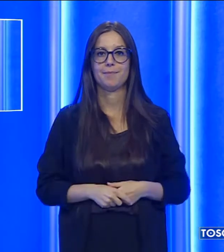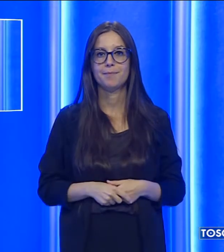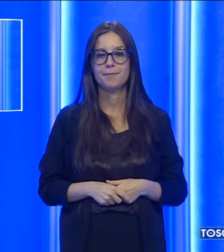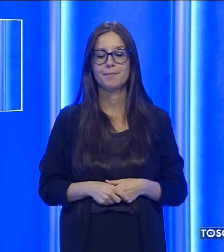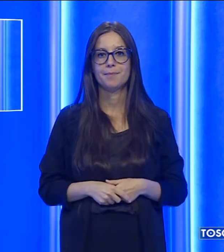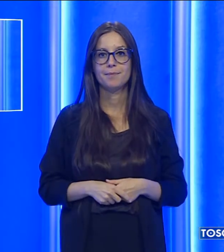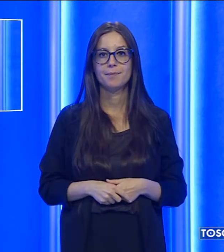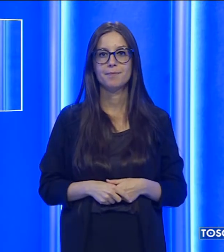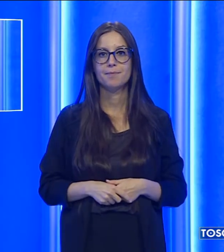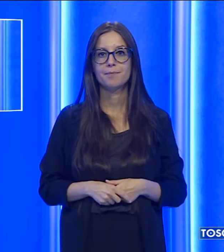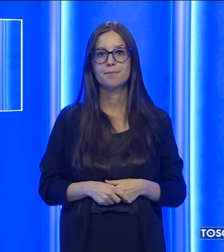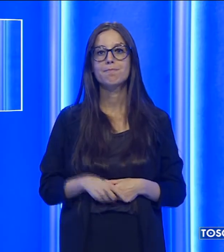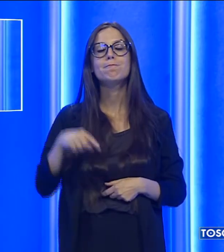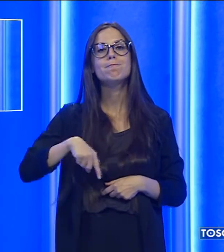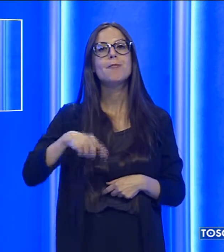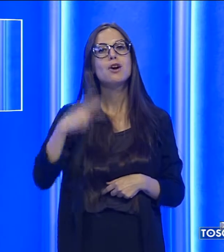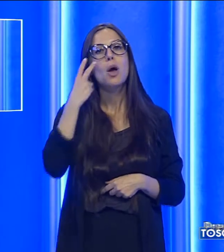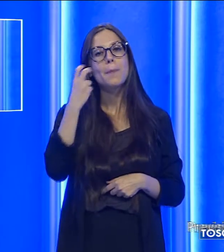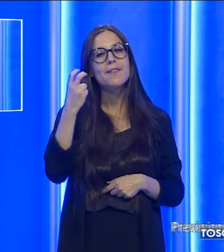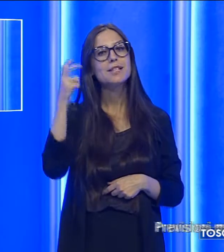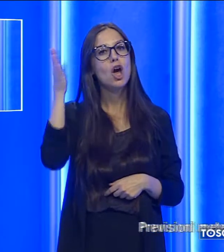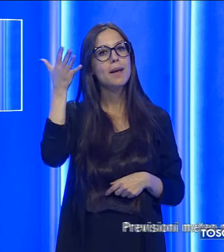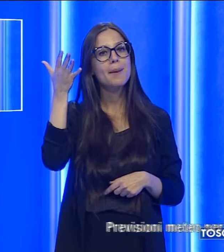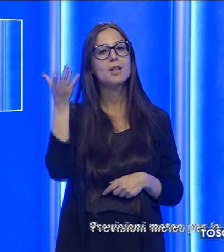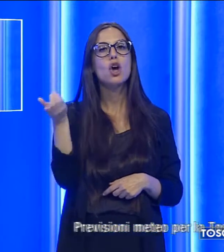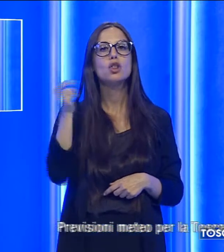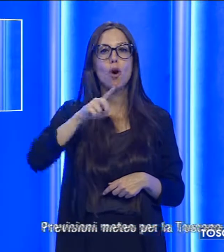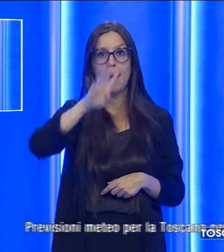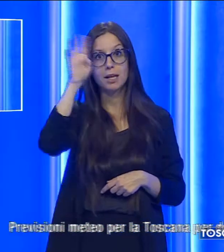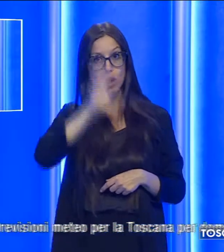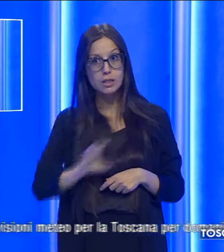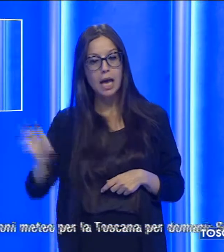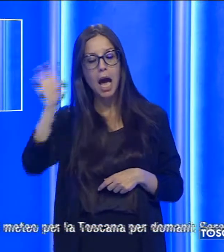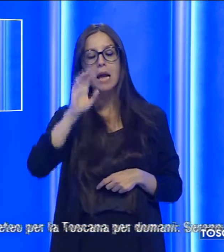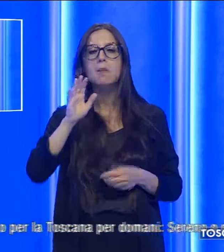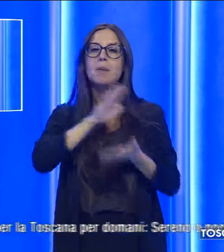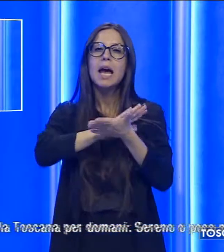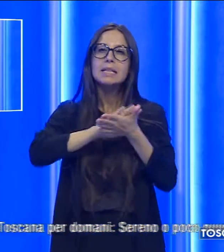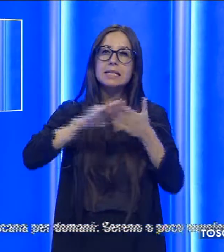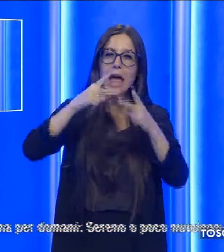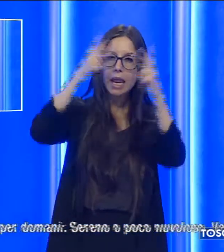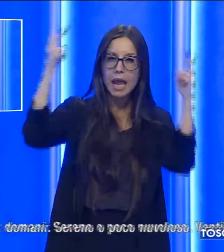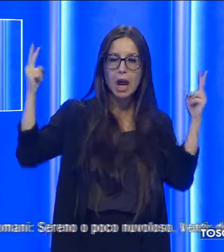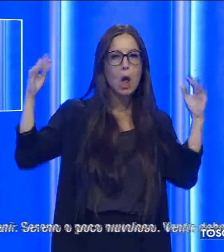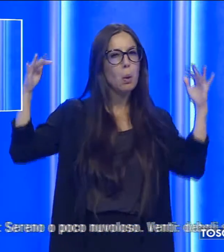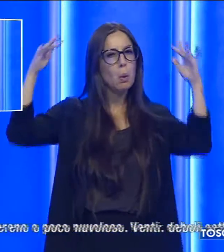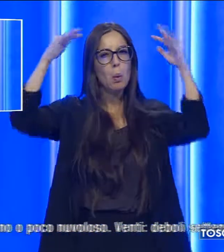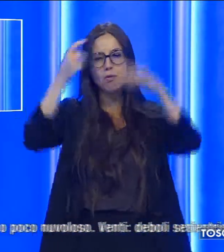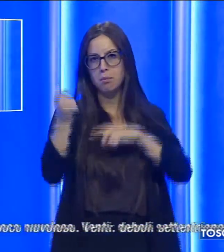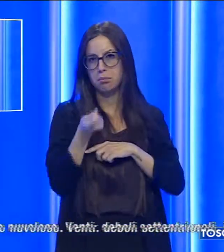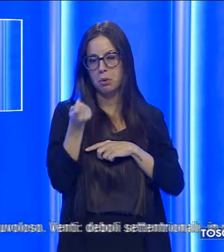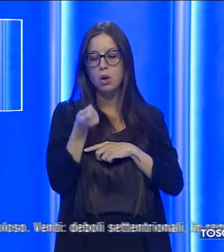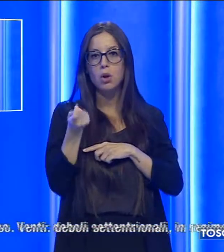E siamo arrivati alle previsioni del tempo per domani in Toscana sereno o poco nuvoloso venti